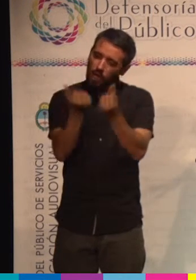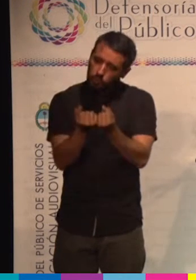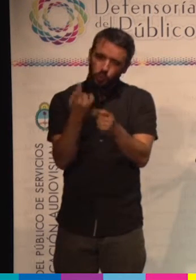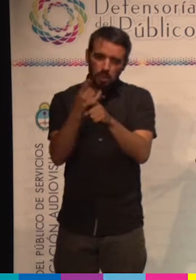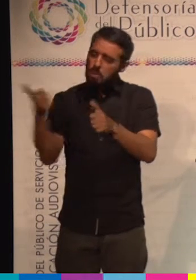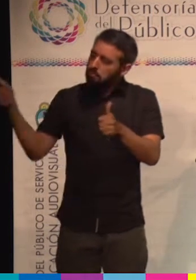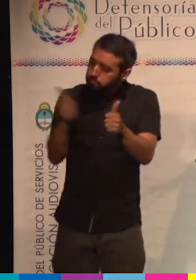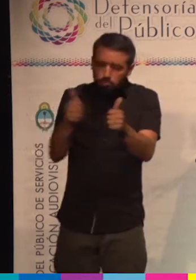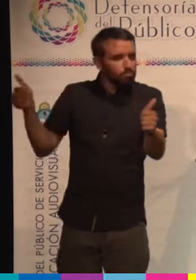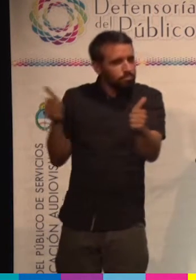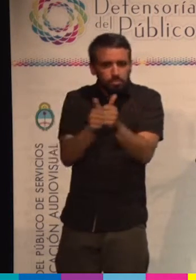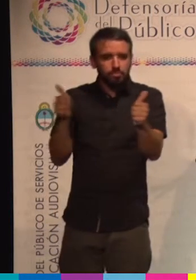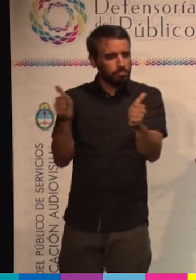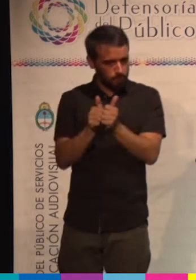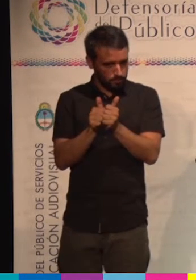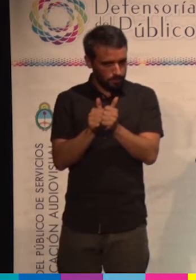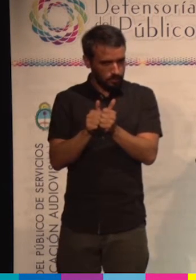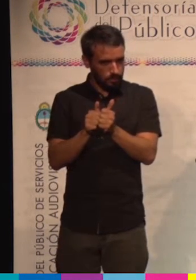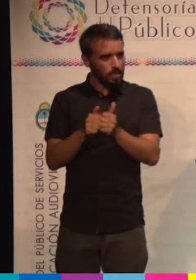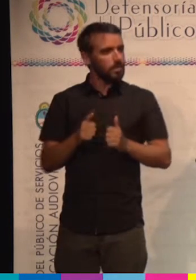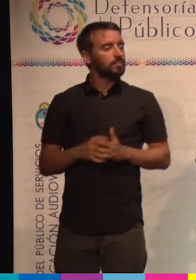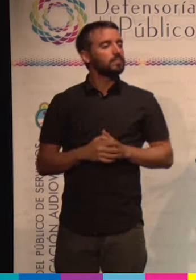valoró mucho esta experiencia.